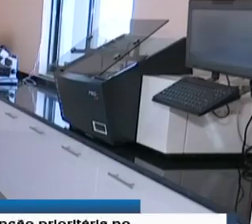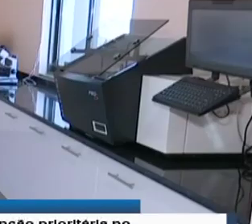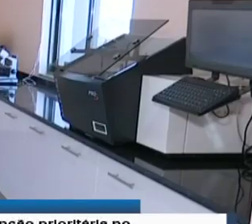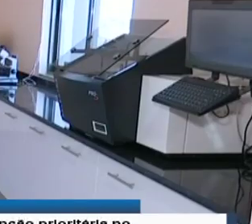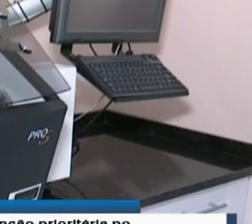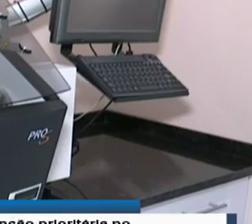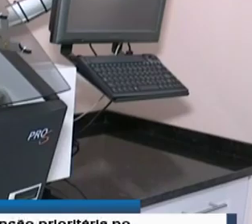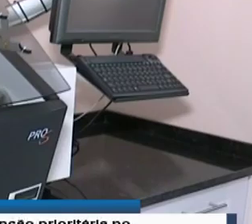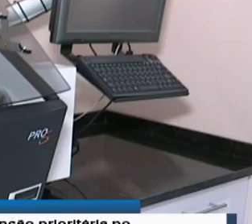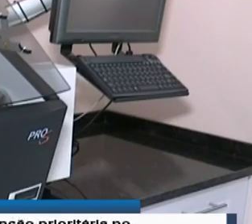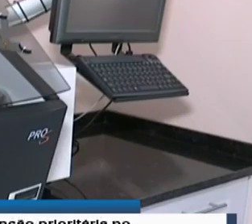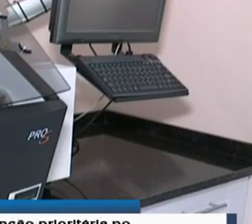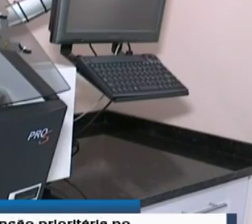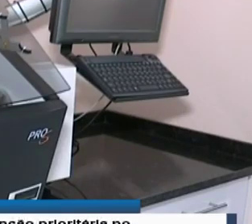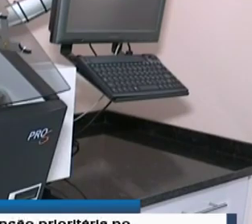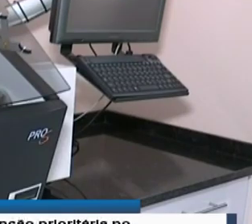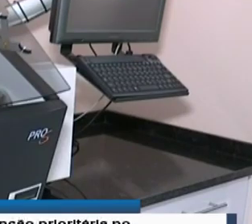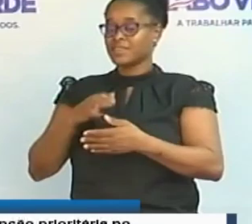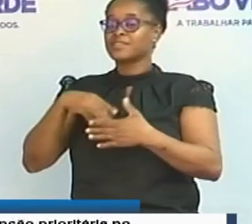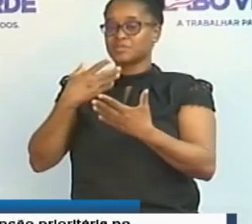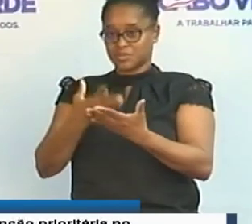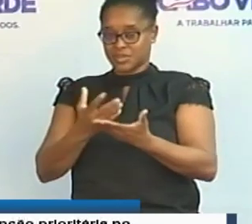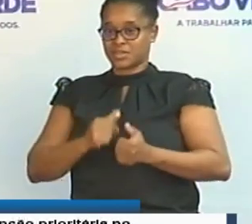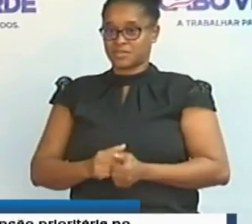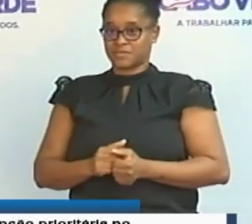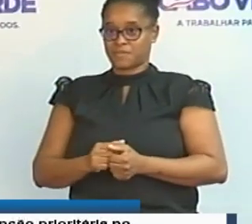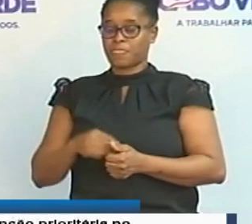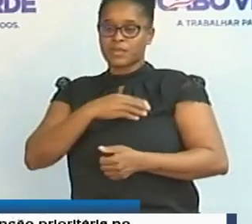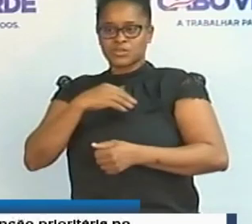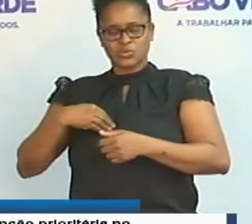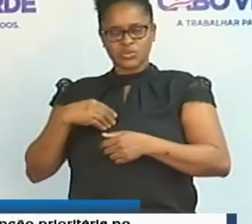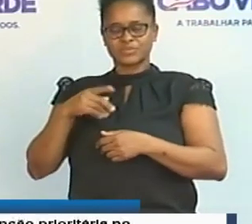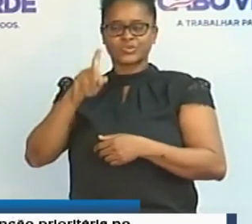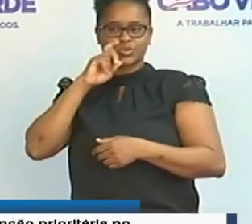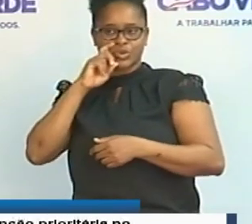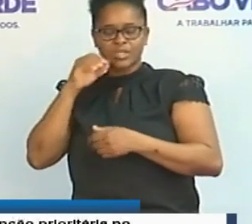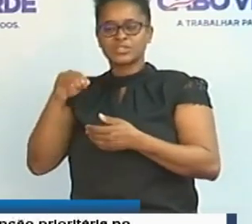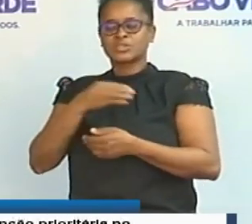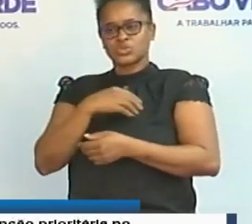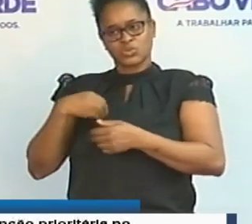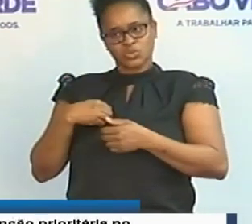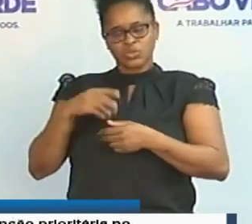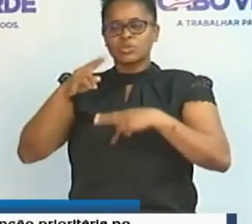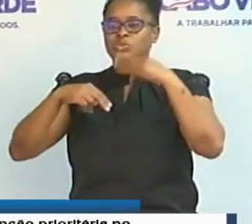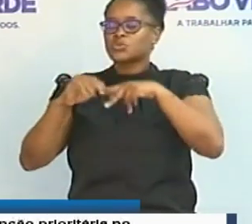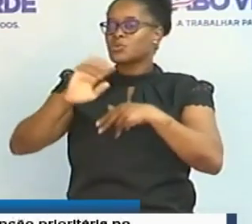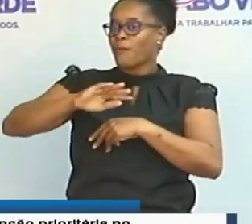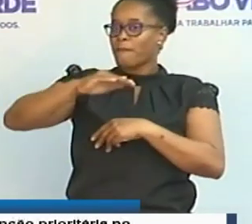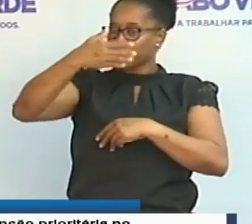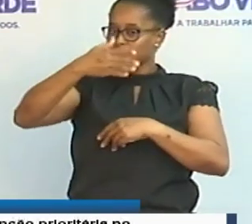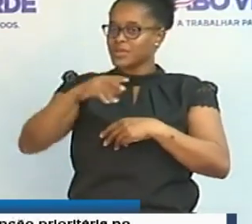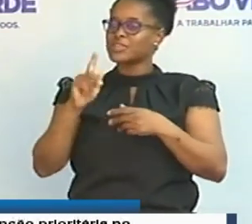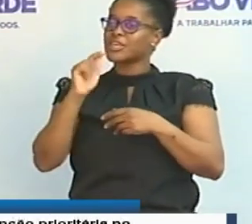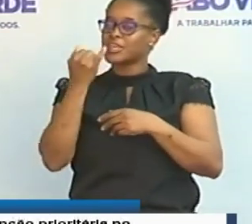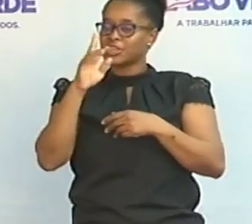principais linhas orientadoras do orçamento de Estado para o próximo ano. A saúde e a segurança sanitária constituem também um dos principais